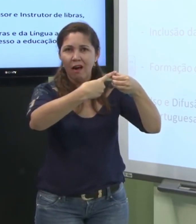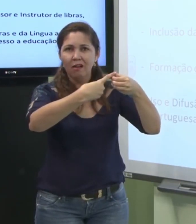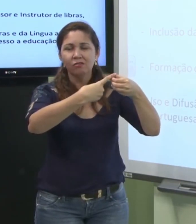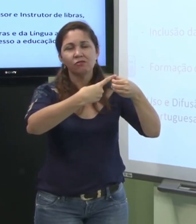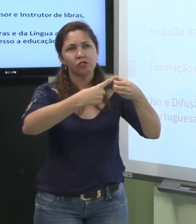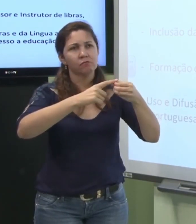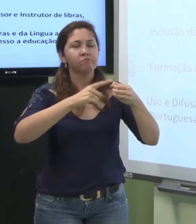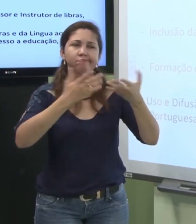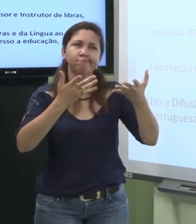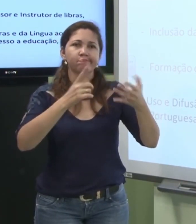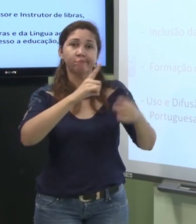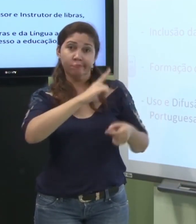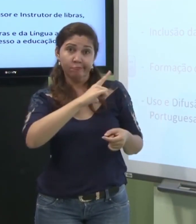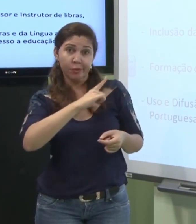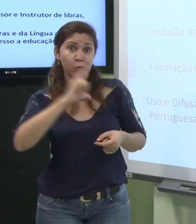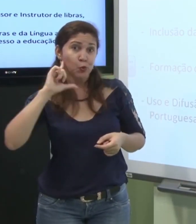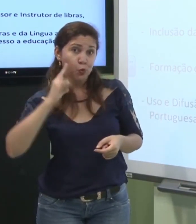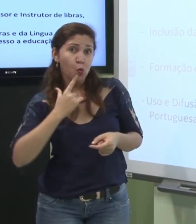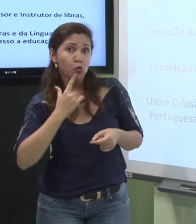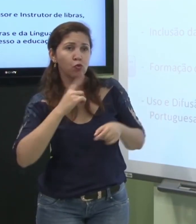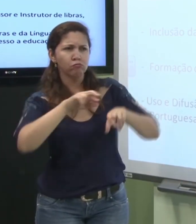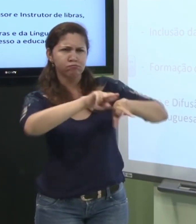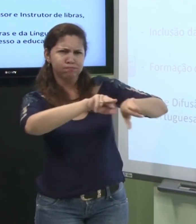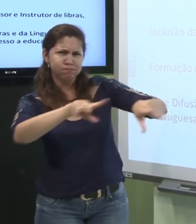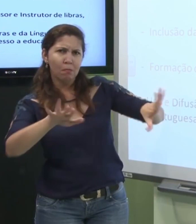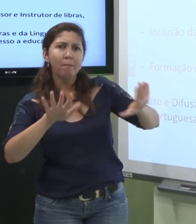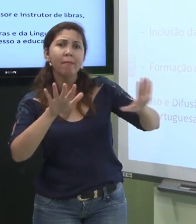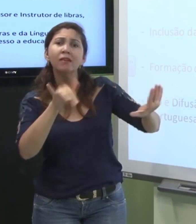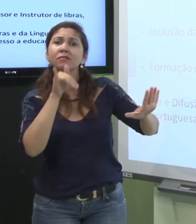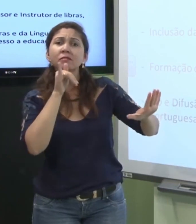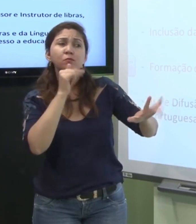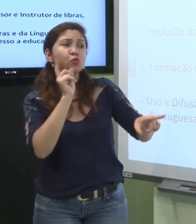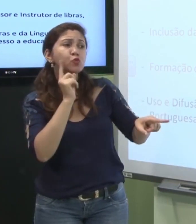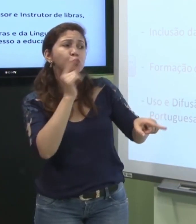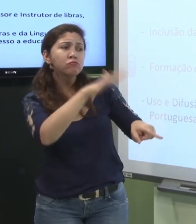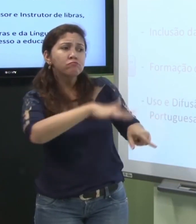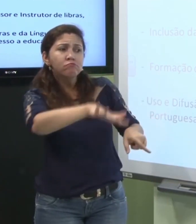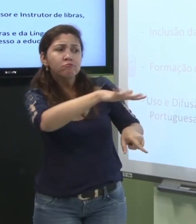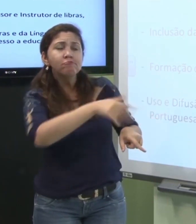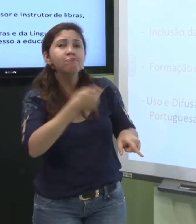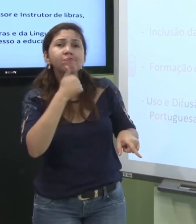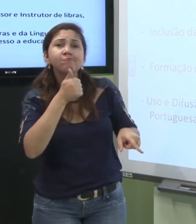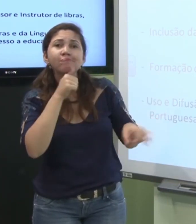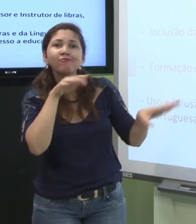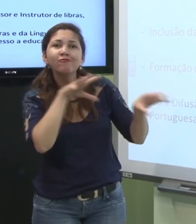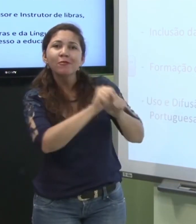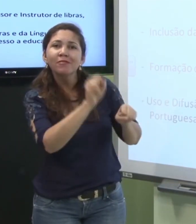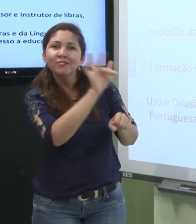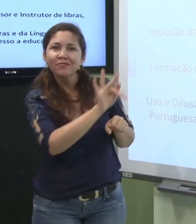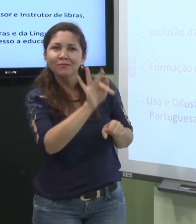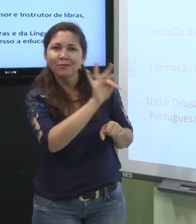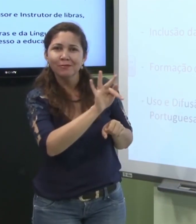às vezes tem cidades que os surdos que ainda não tem faculdades